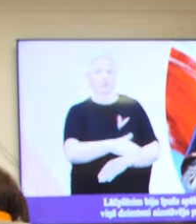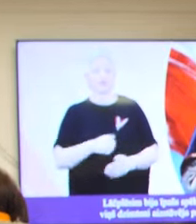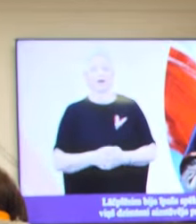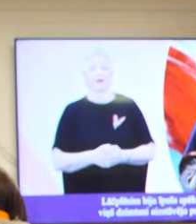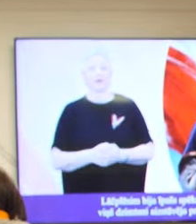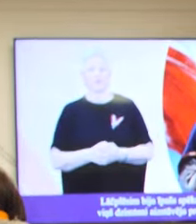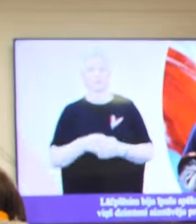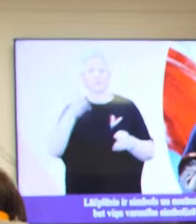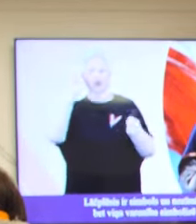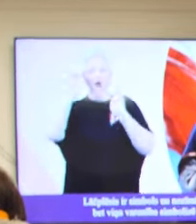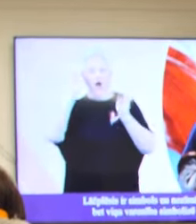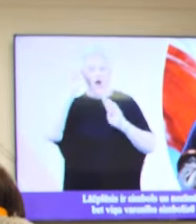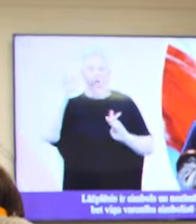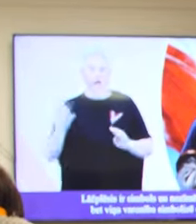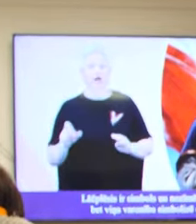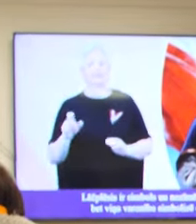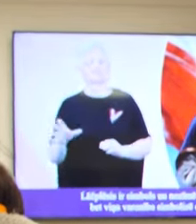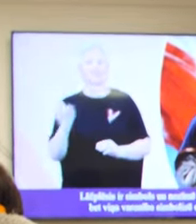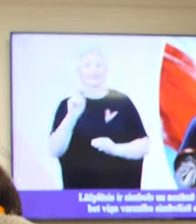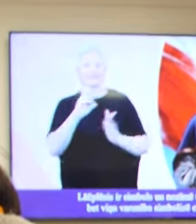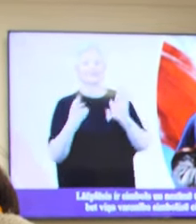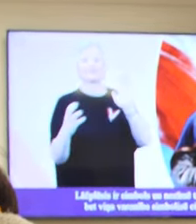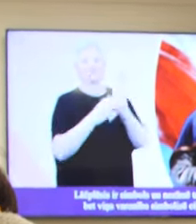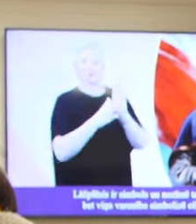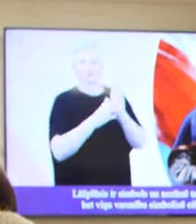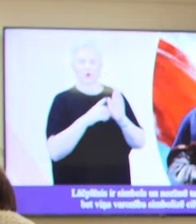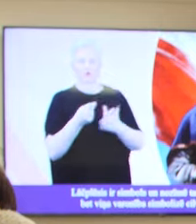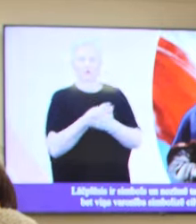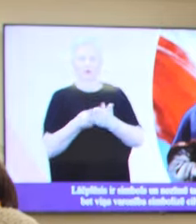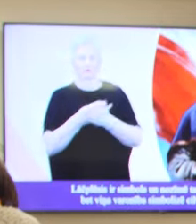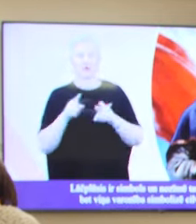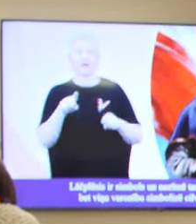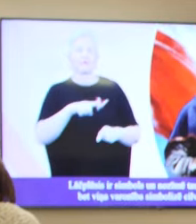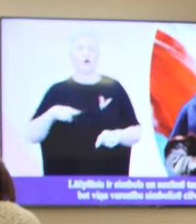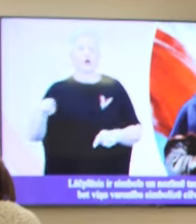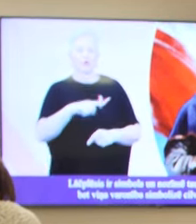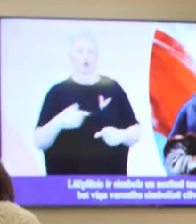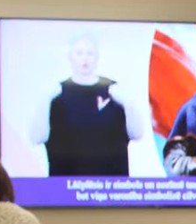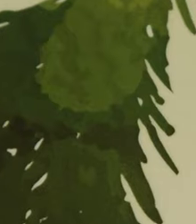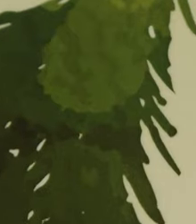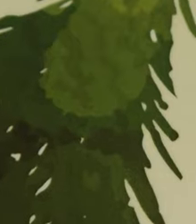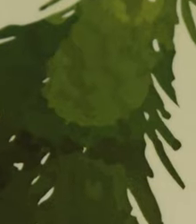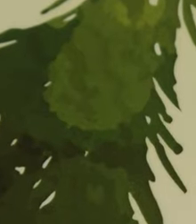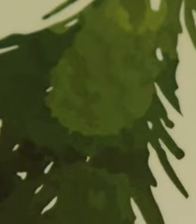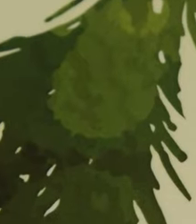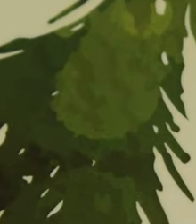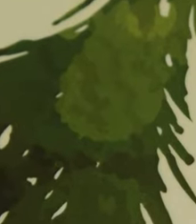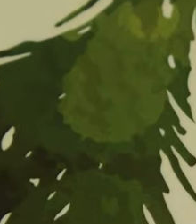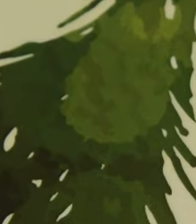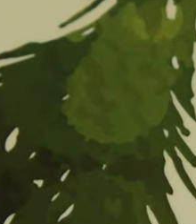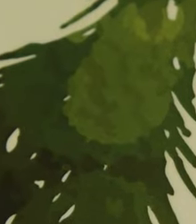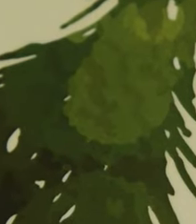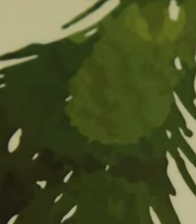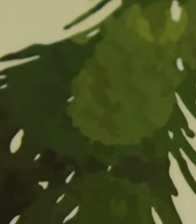un konkrētie aptēli. Fotografēšanās vien grāmatas vajadzībām esot aizņēmusi trīs dienas. Grāmatas